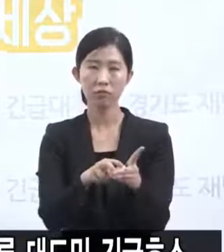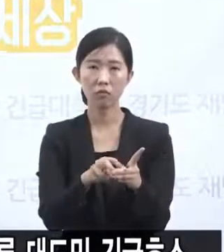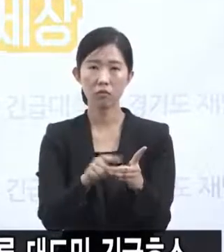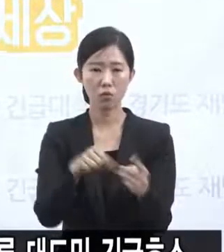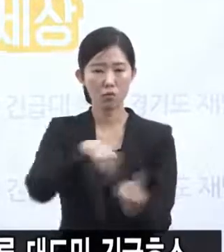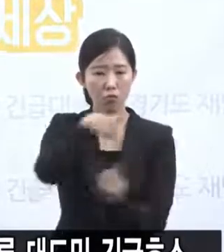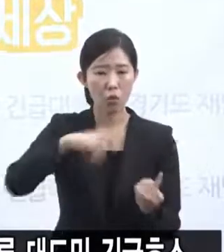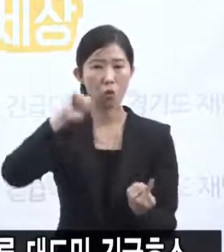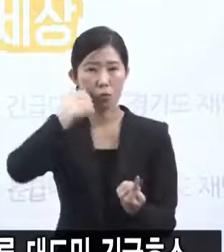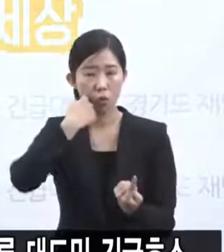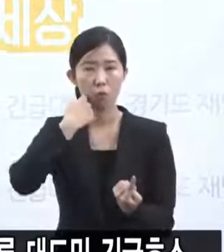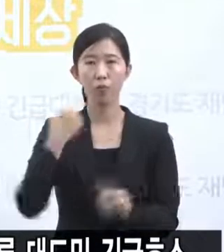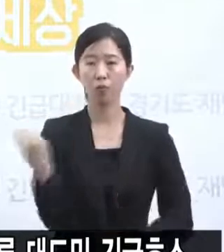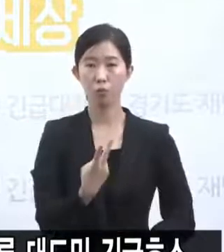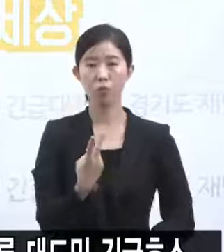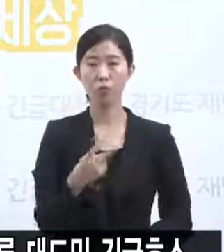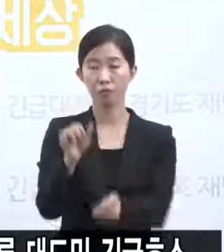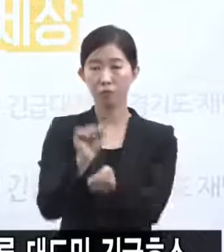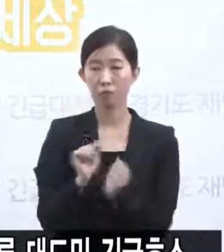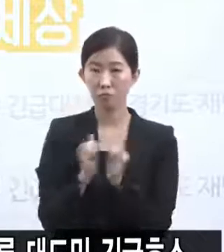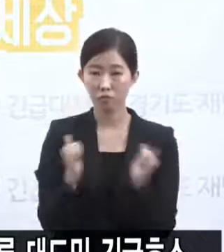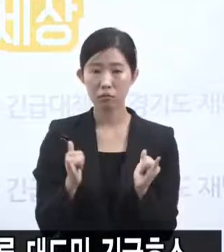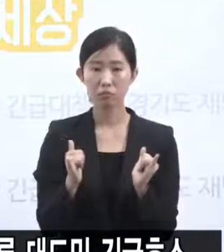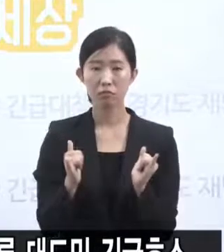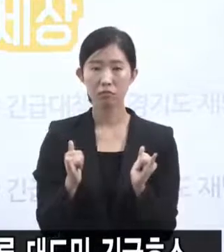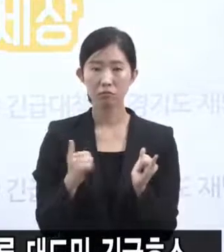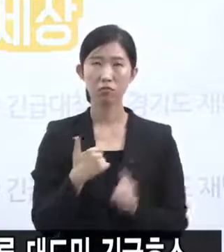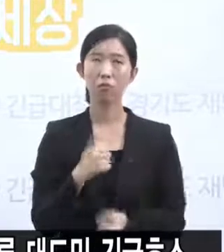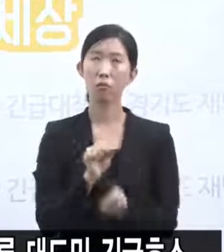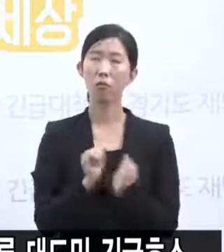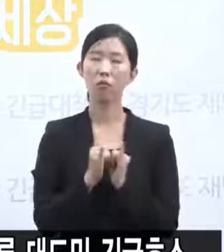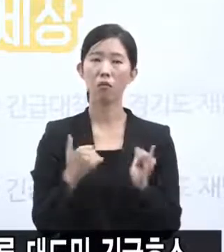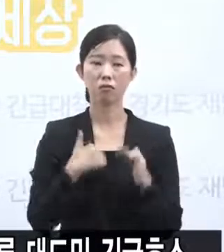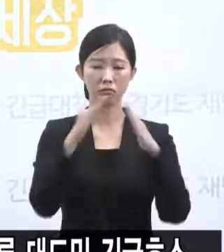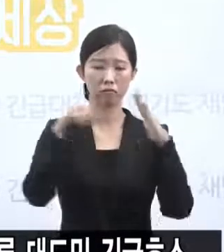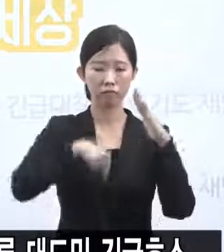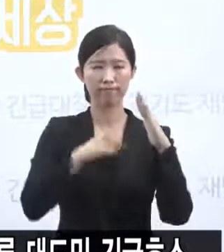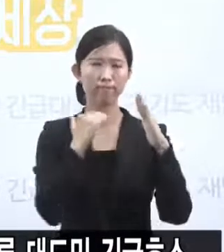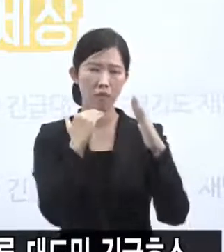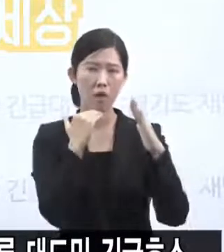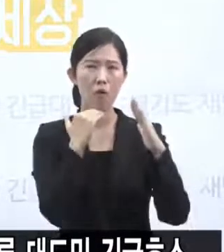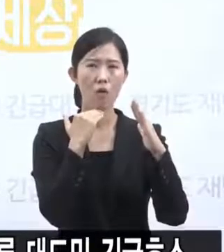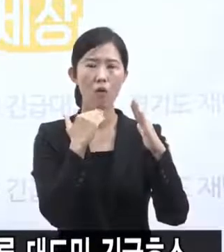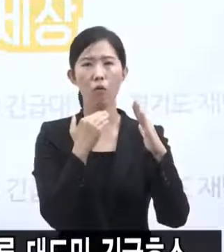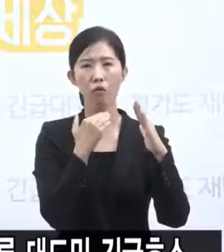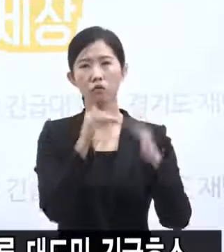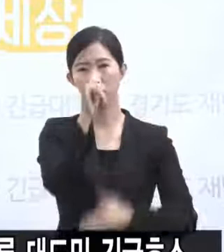감염자가 가정에 방치될 수 있으므로 경기도의료지원단의